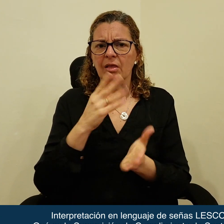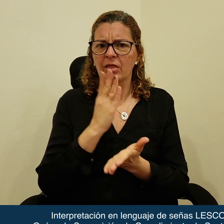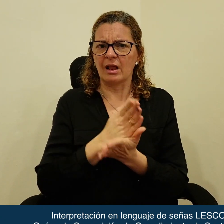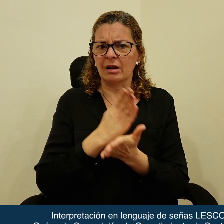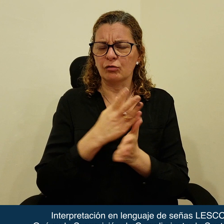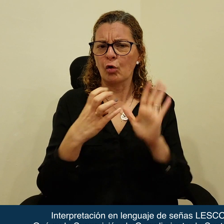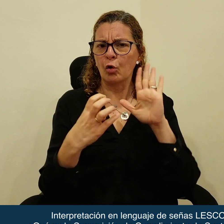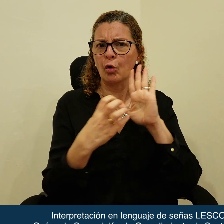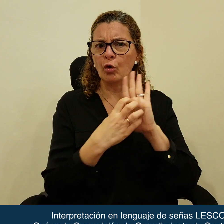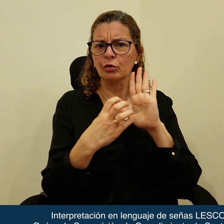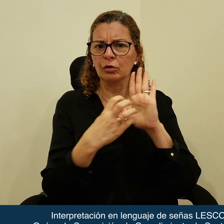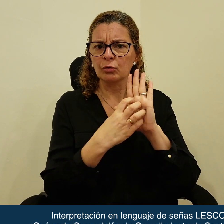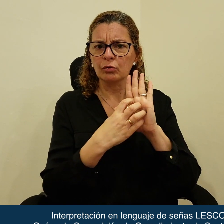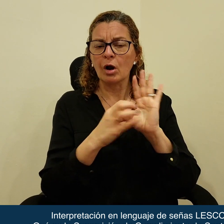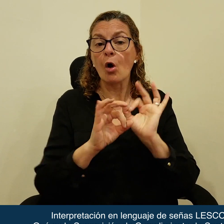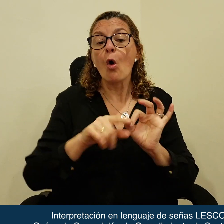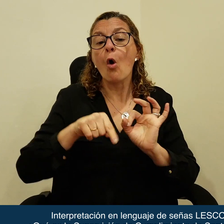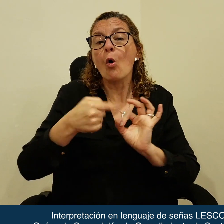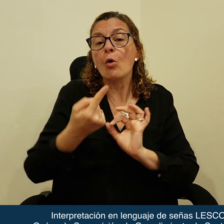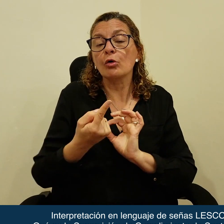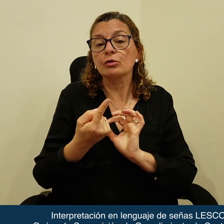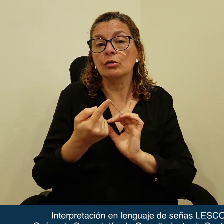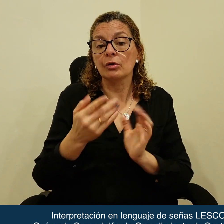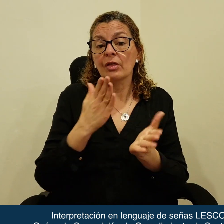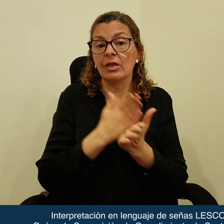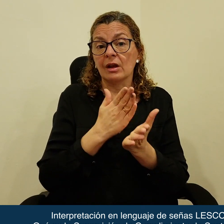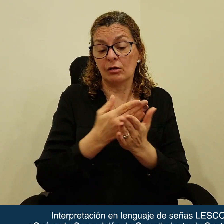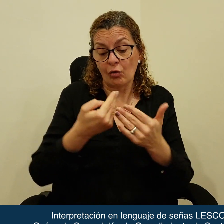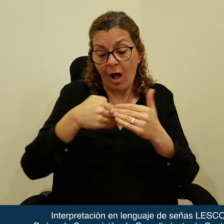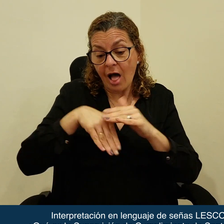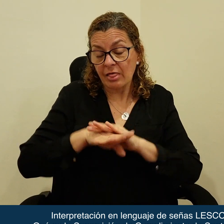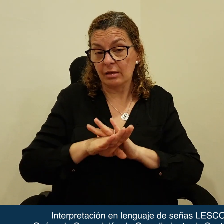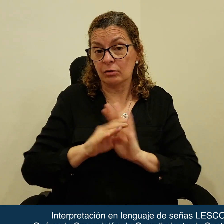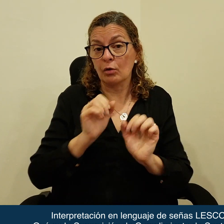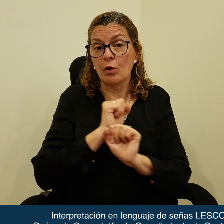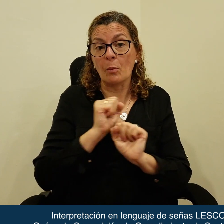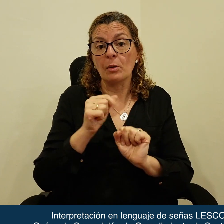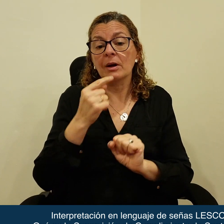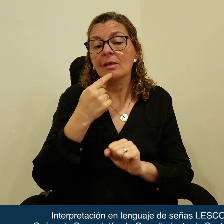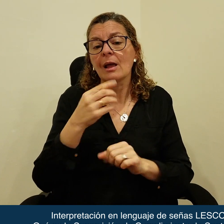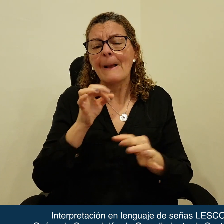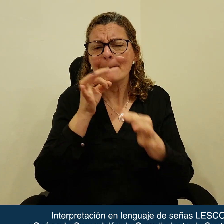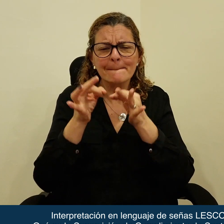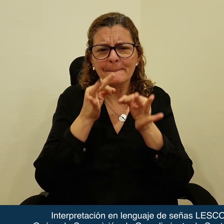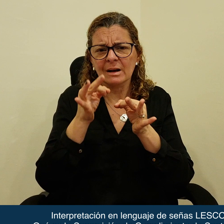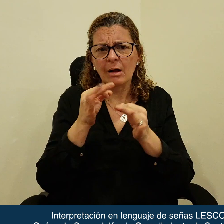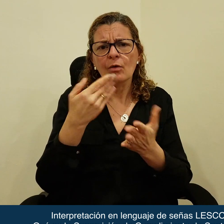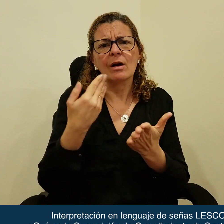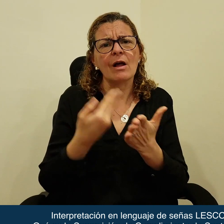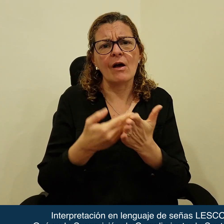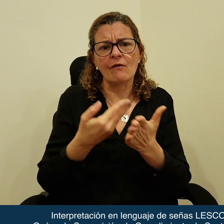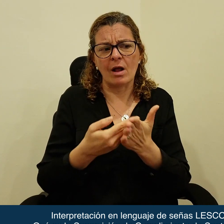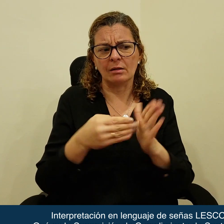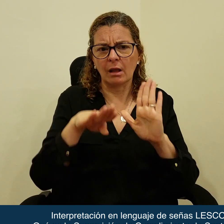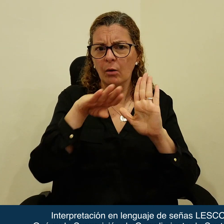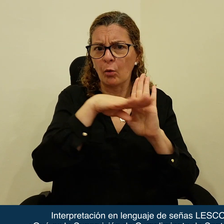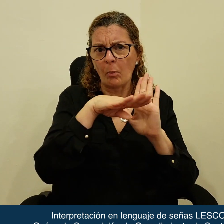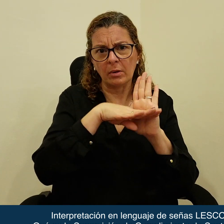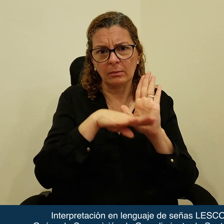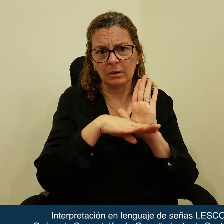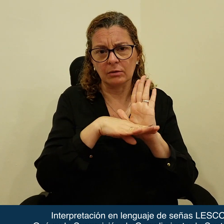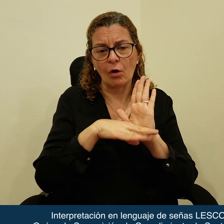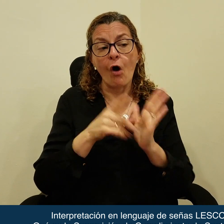constitucional u otros aspectos del derecho interno para justificar una falta de cumplimiento